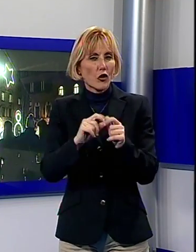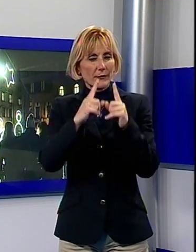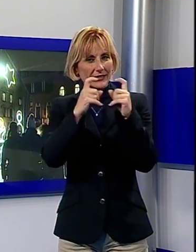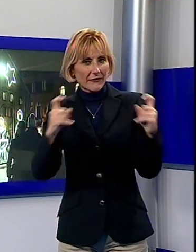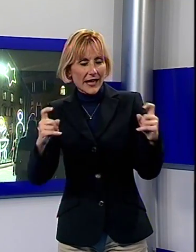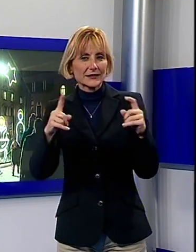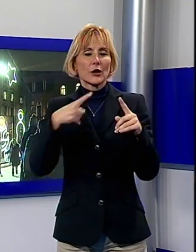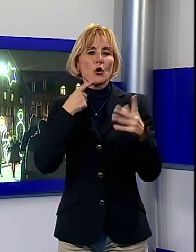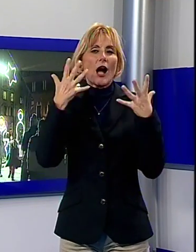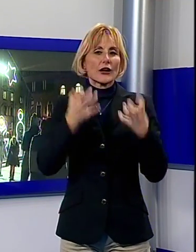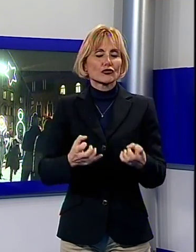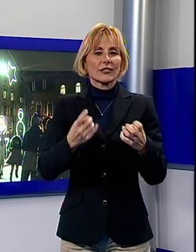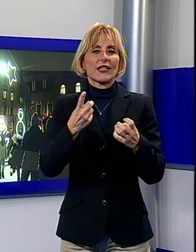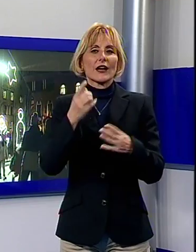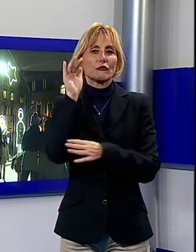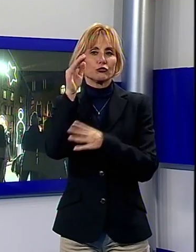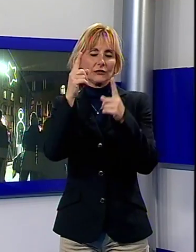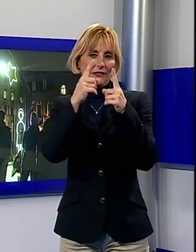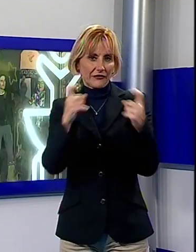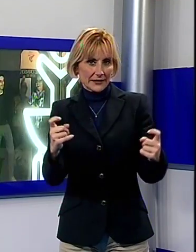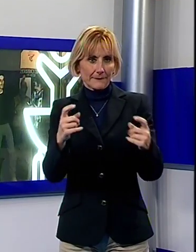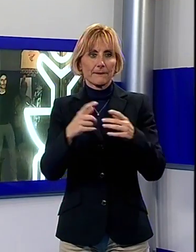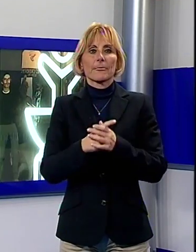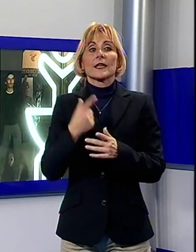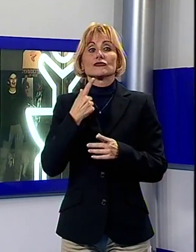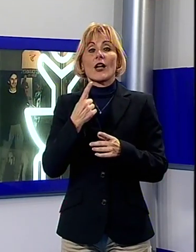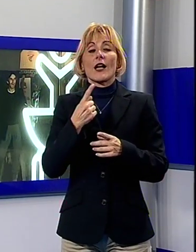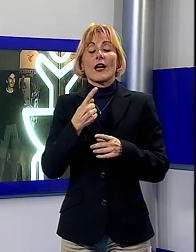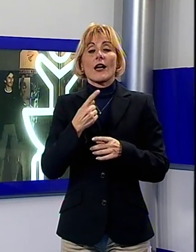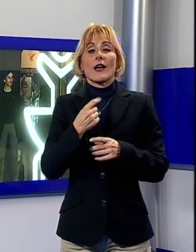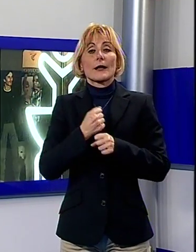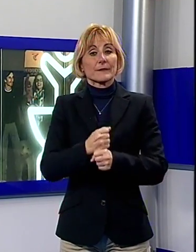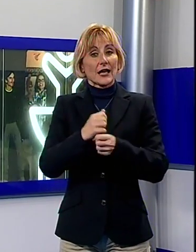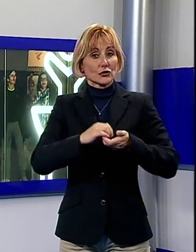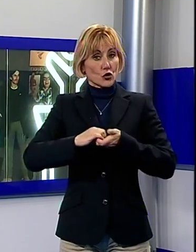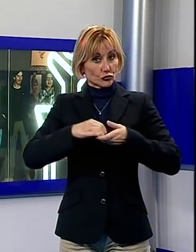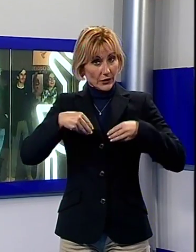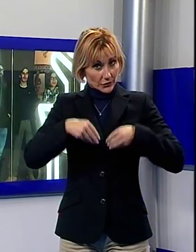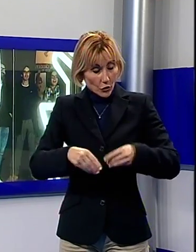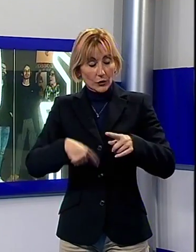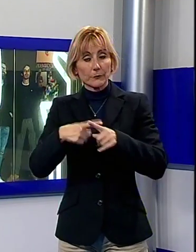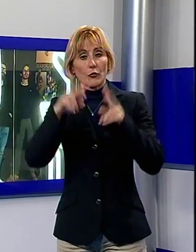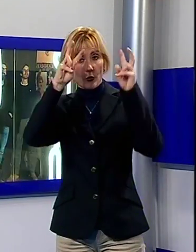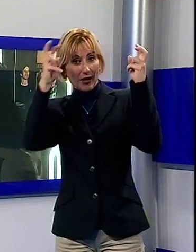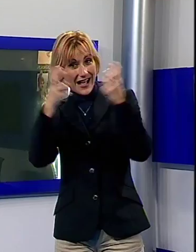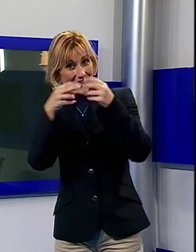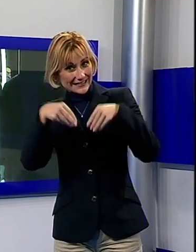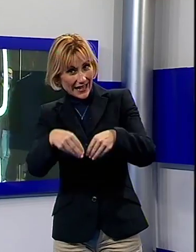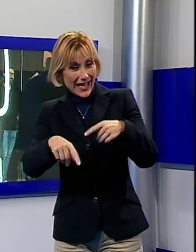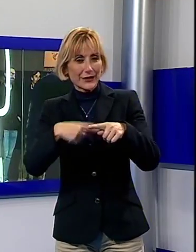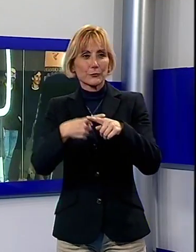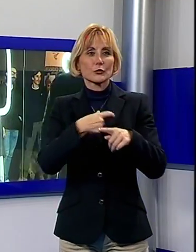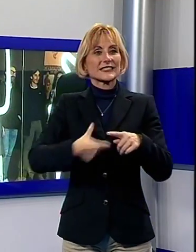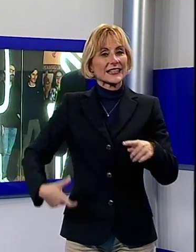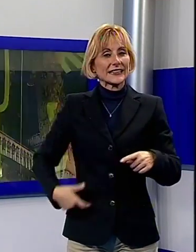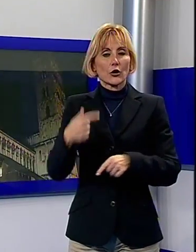differenze. Alla presentazione, oltre ai rappresentanti dell'associazione, hanno partecipato anche l'arcivescovo Castellani e il